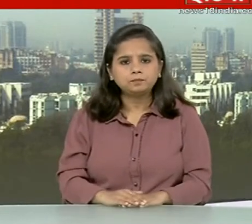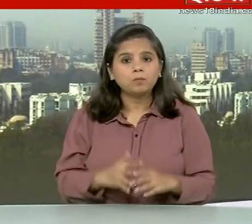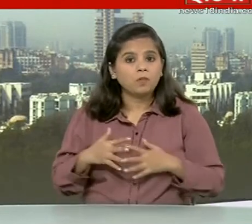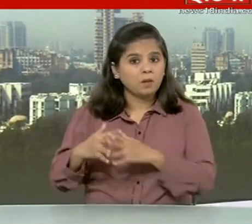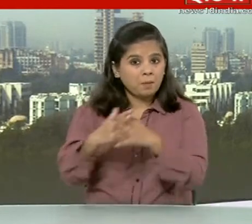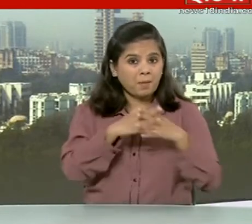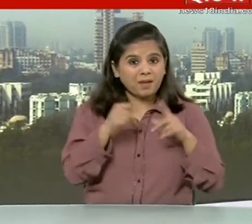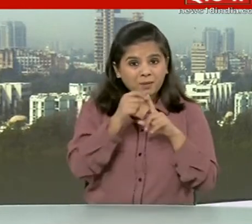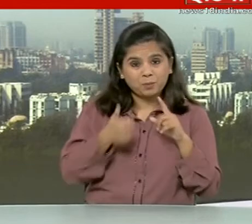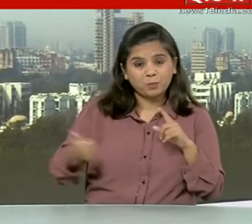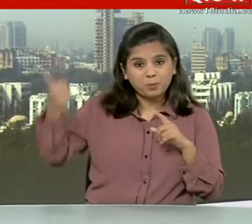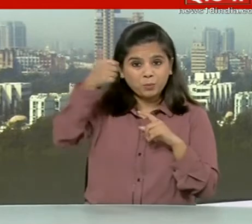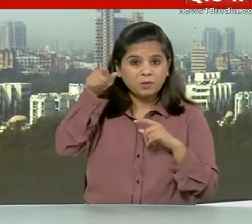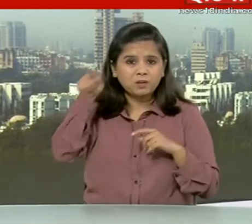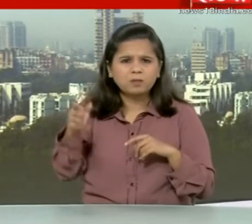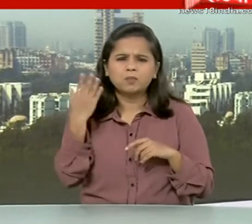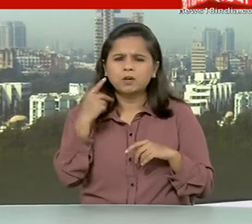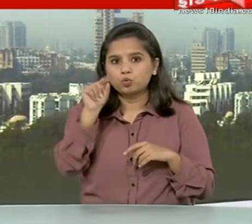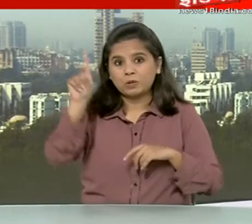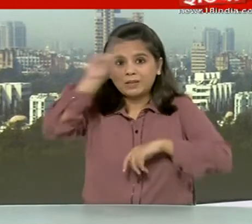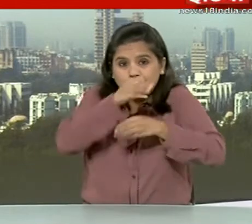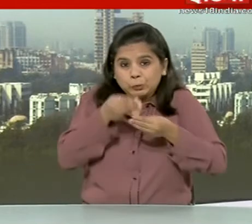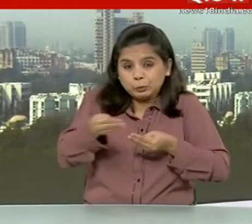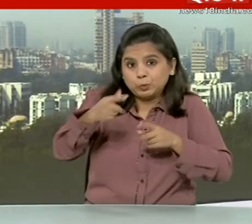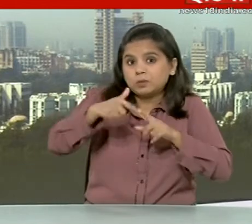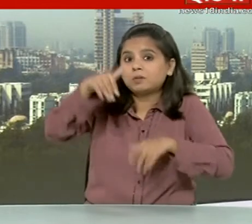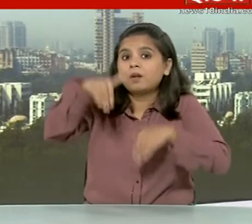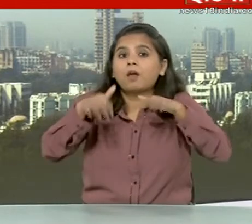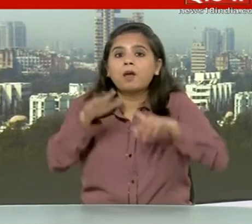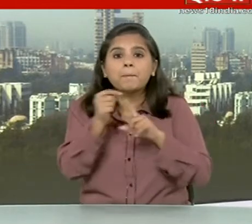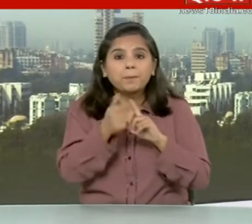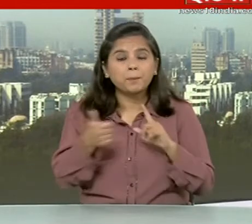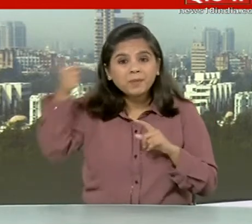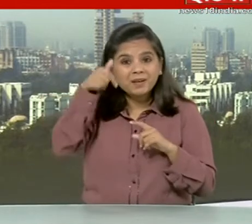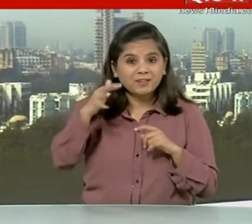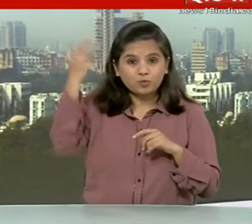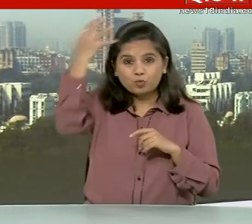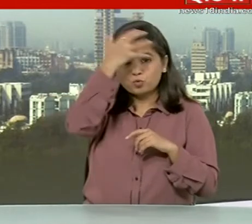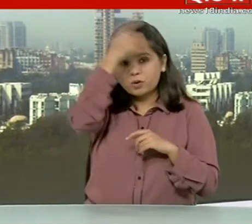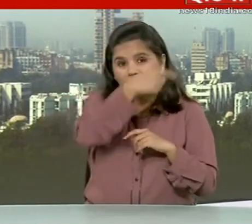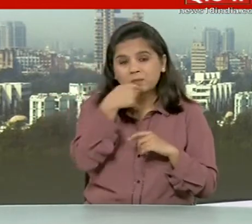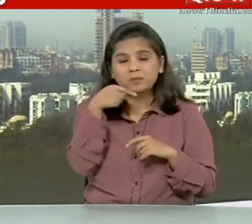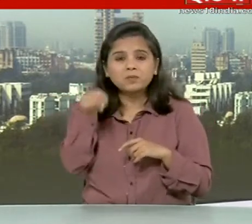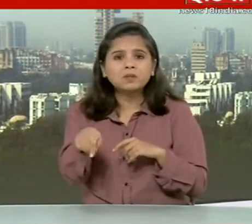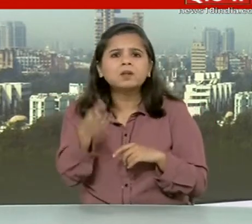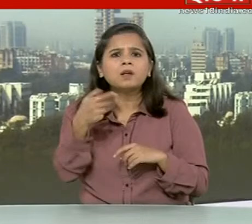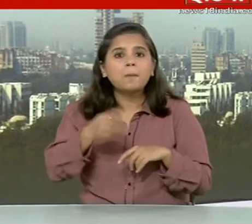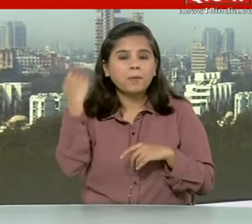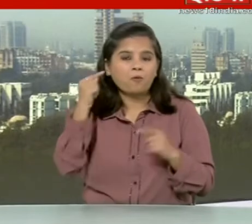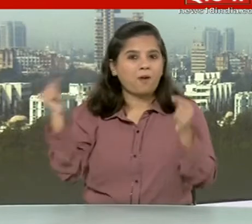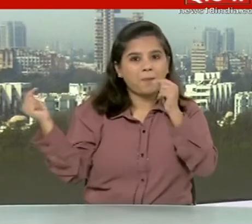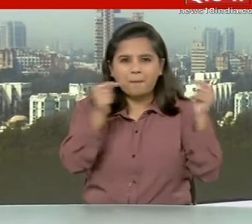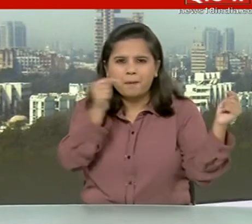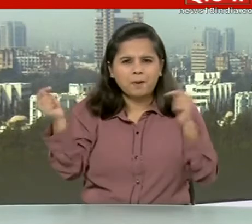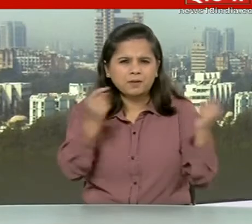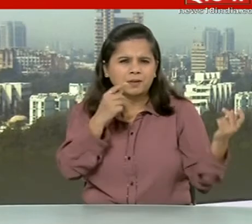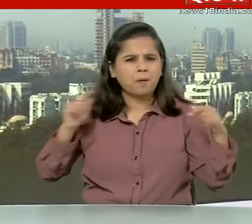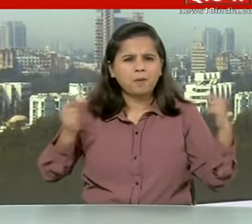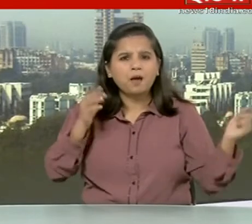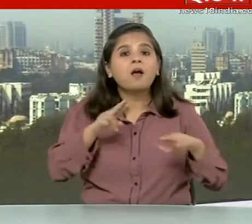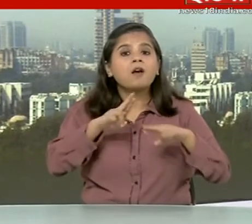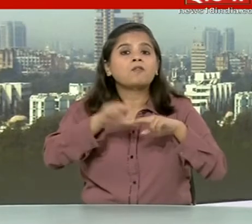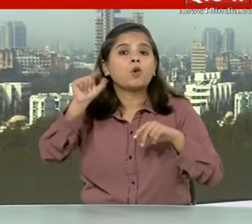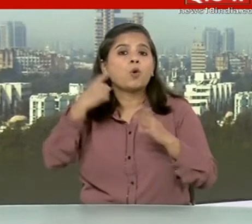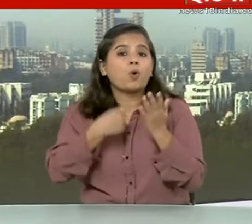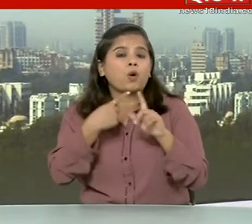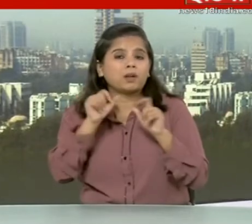अमेरीकी राश्टपती चुनाव में महज 10 दिन शेश रह गए हैं राश्टपती डॉनल्ड ट्रम्प ने अंतिम प्रेजिदेंशिल डिबेट के बाद फ्लॉरिडा में